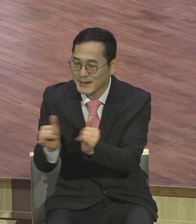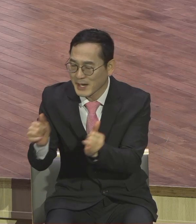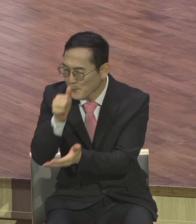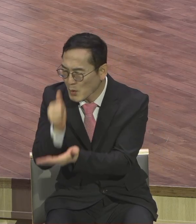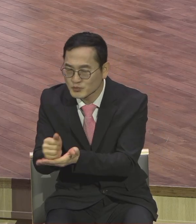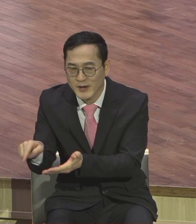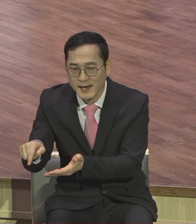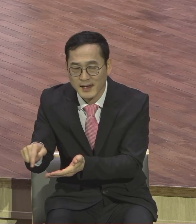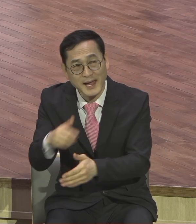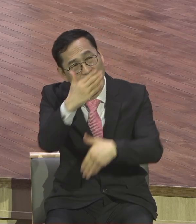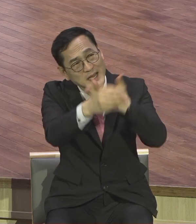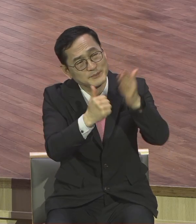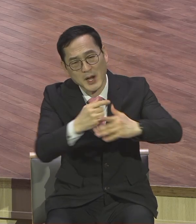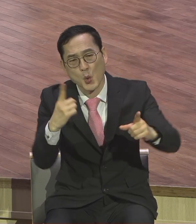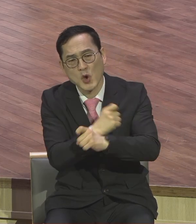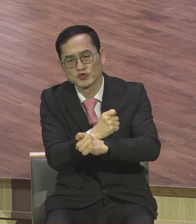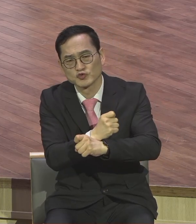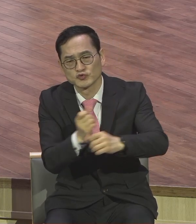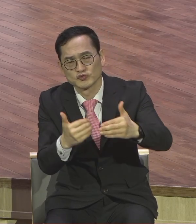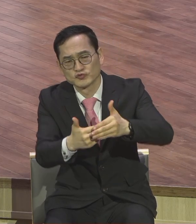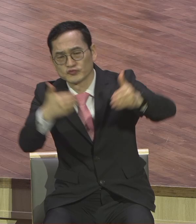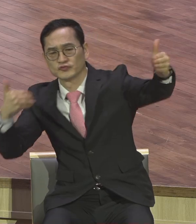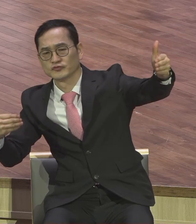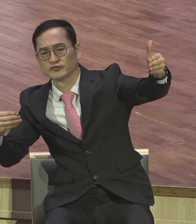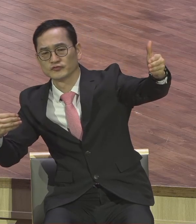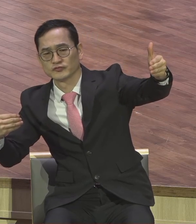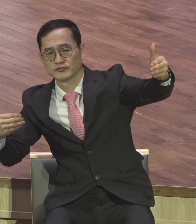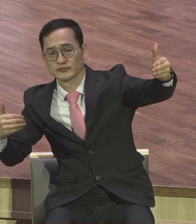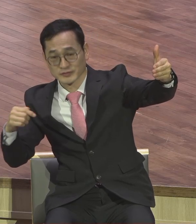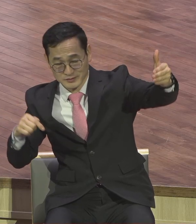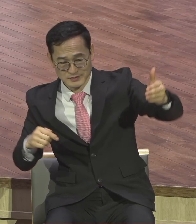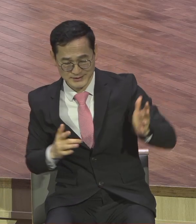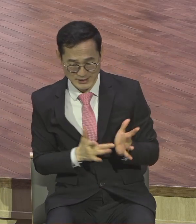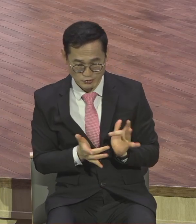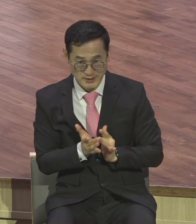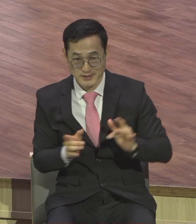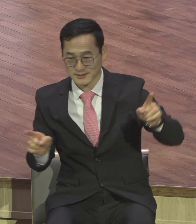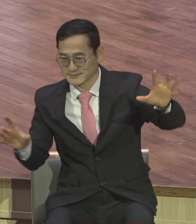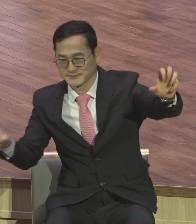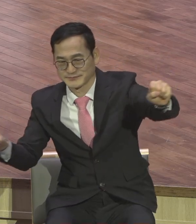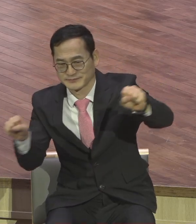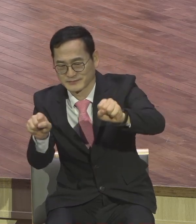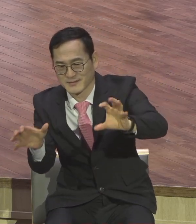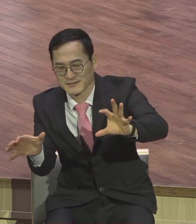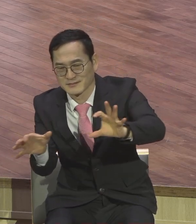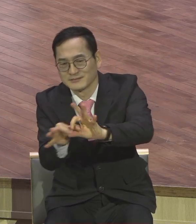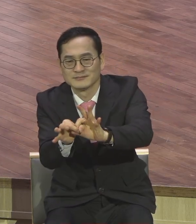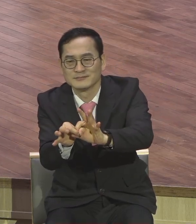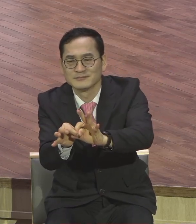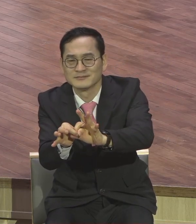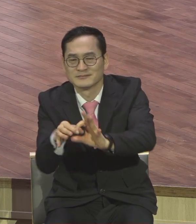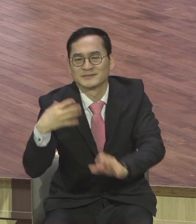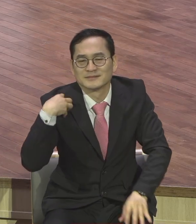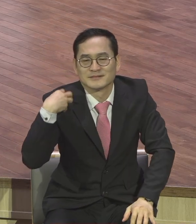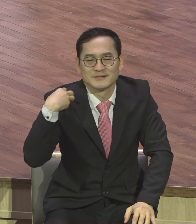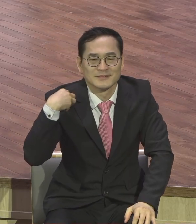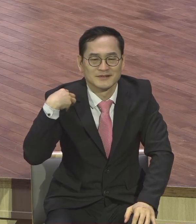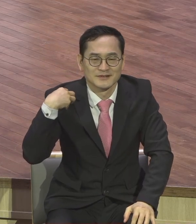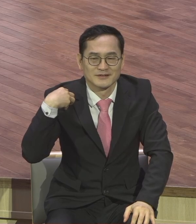원수 관계되어 있는 이 관계를 하나님과 인간과의 원수 관계를 화해시키는